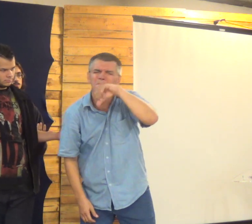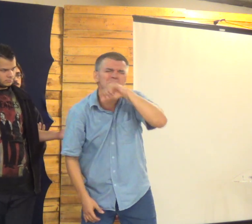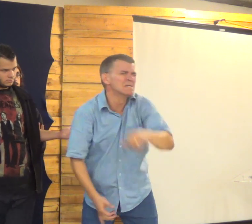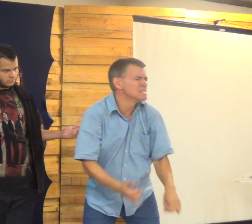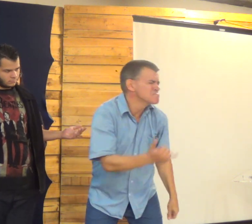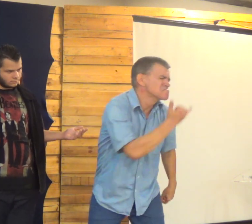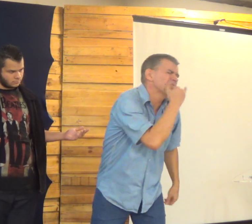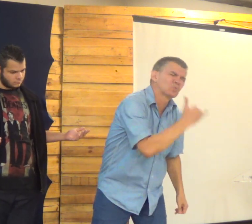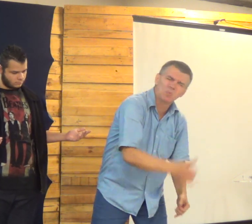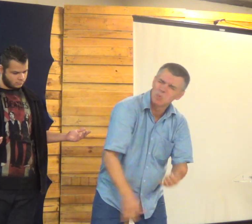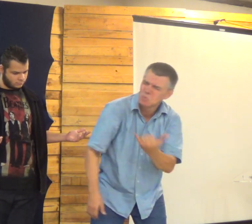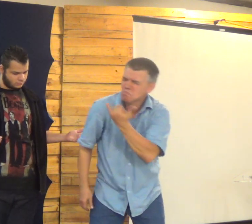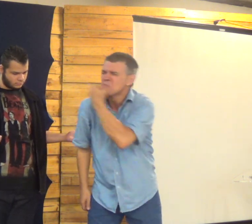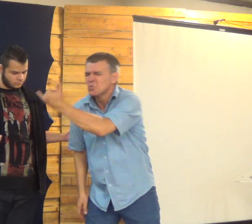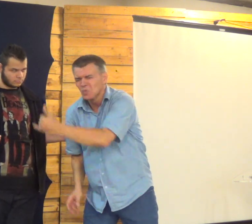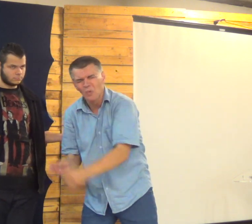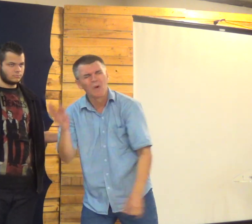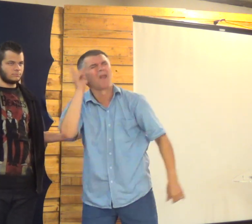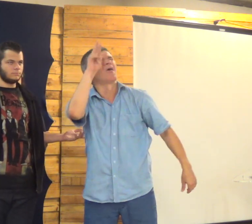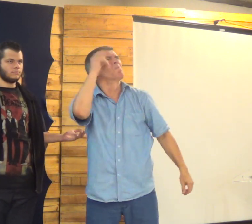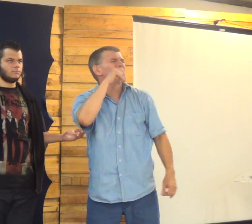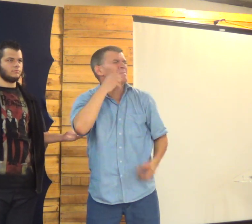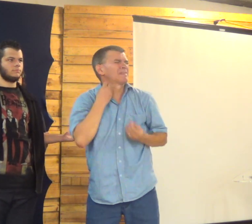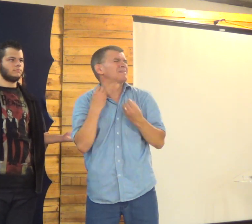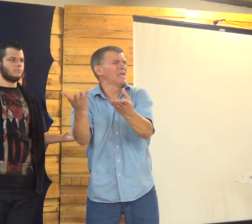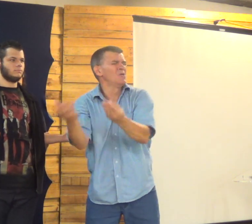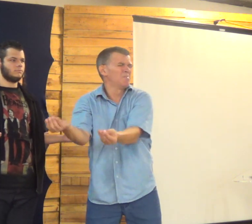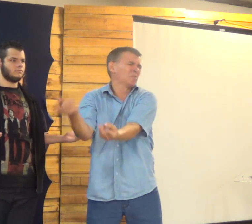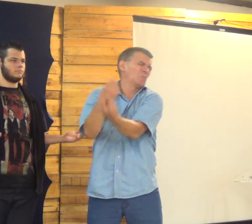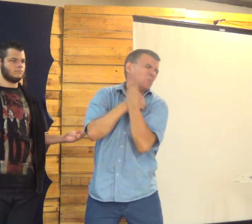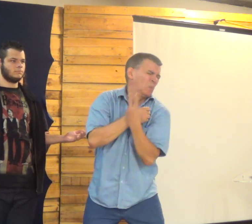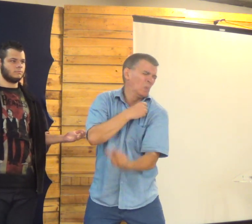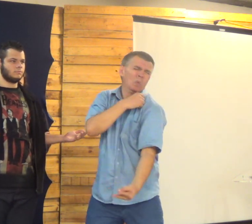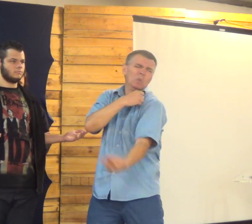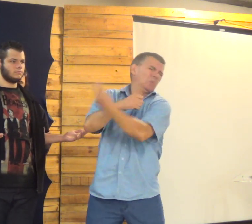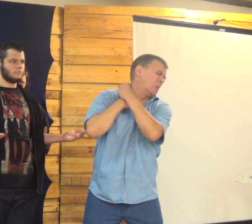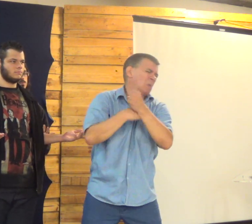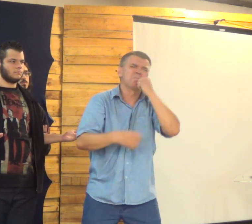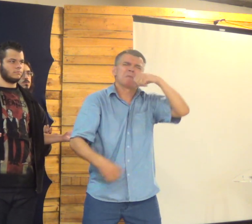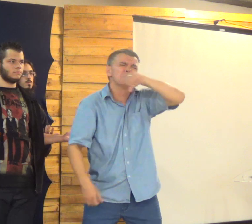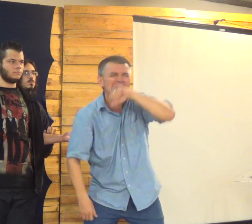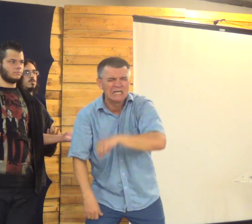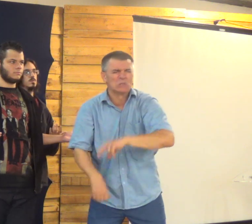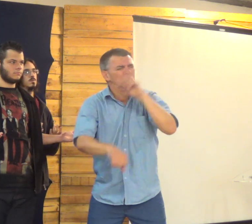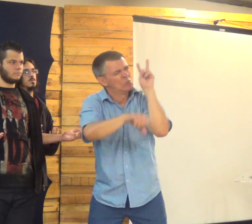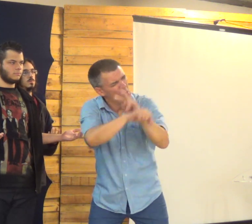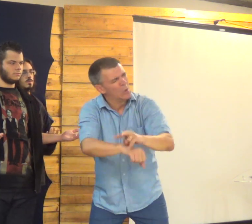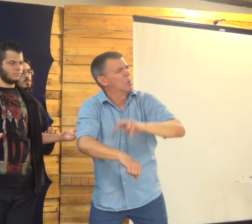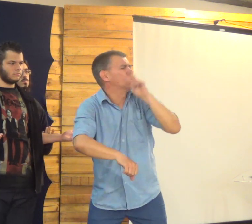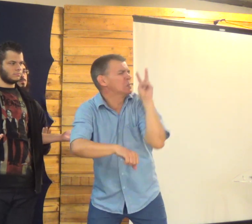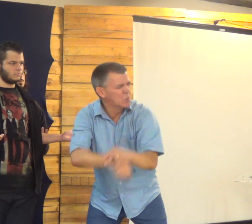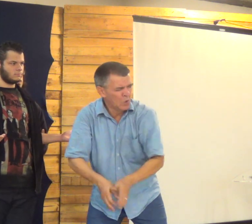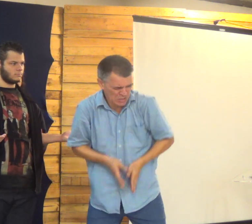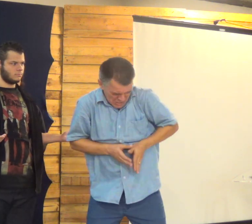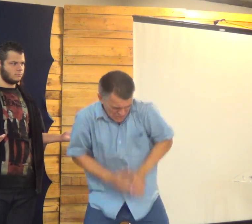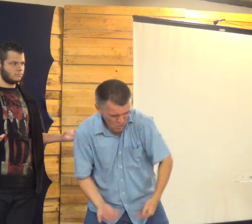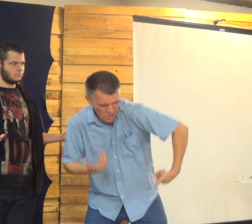perdão Pede perdão Restaura relacionamento Porque a mãe é aquela pessoa que cuida A pessoa que